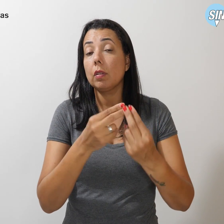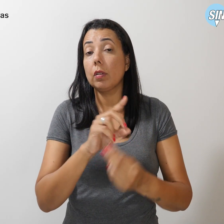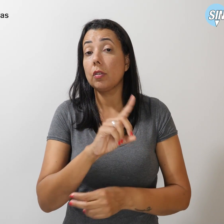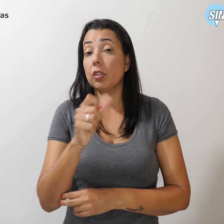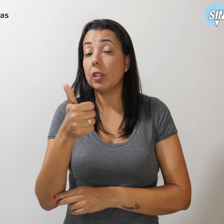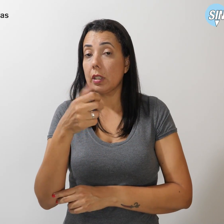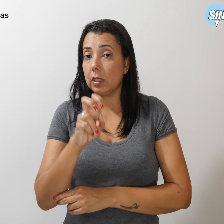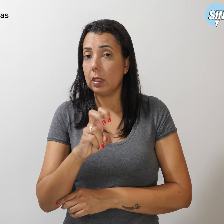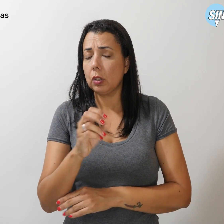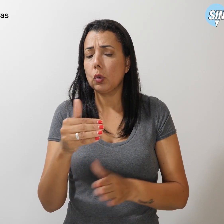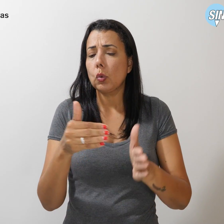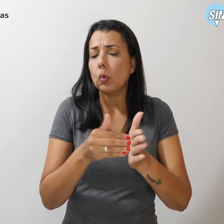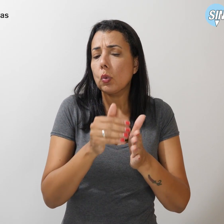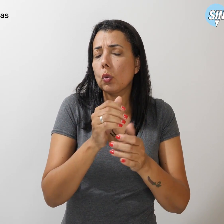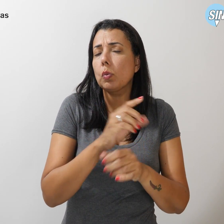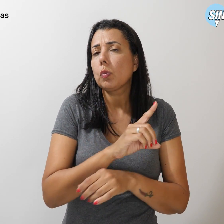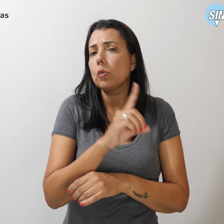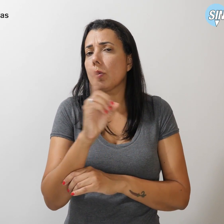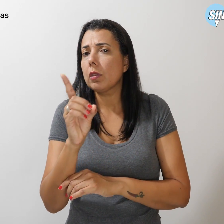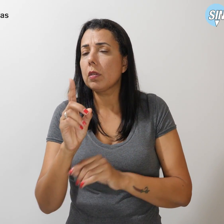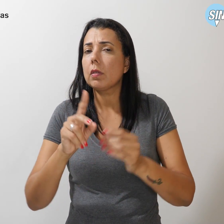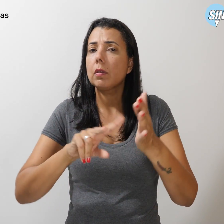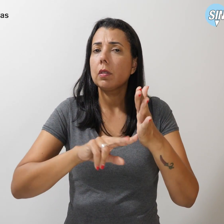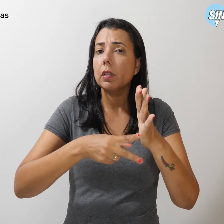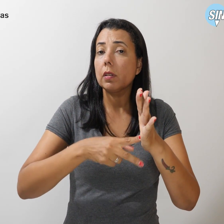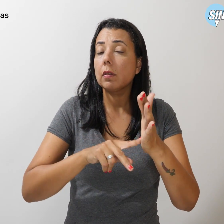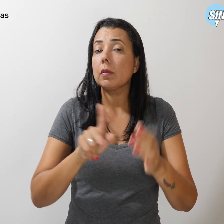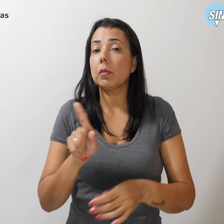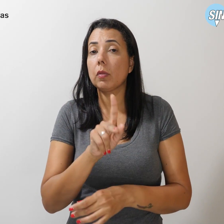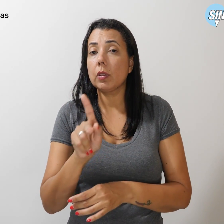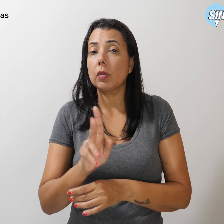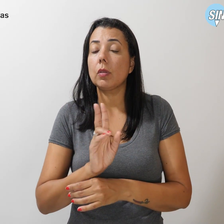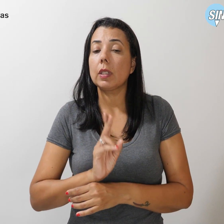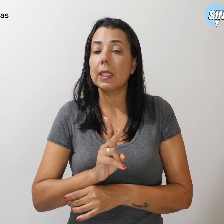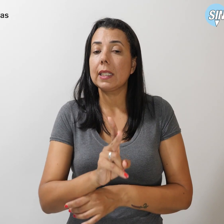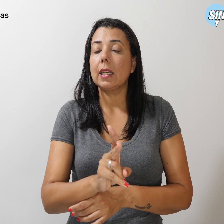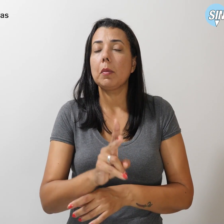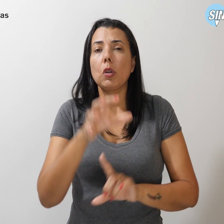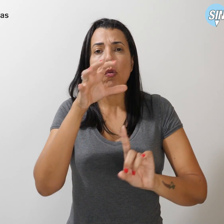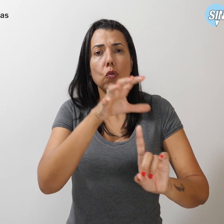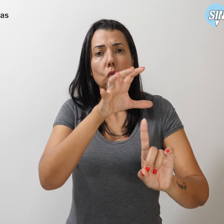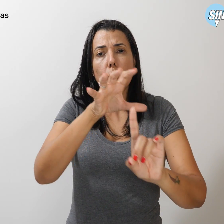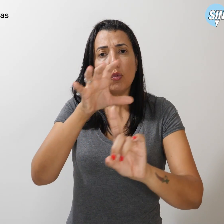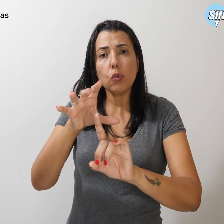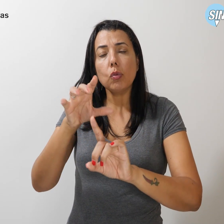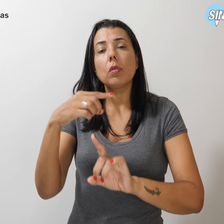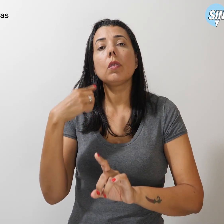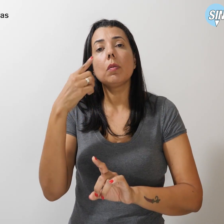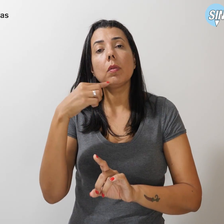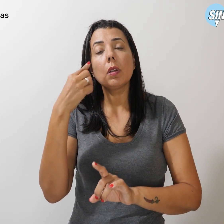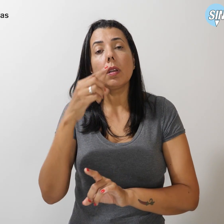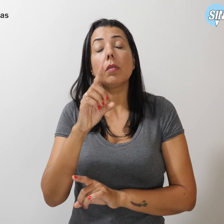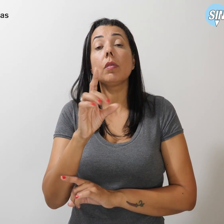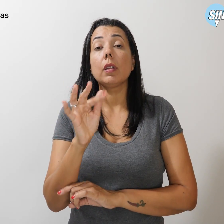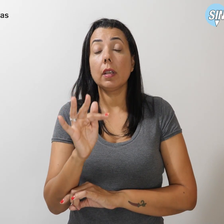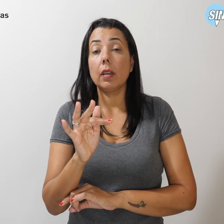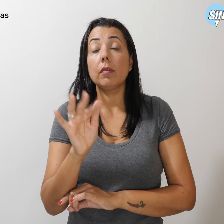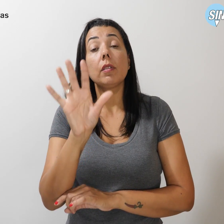dias, a diretoria do Simpro intensificou a pressão sobre deputados distritais, federais,